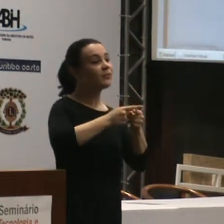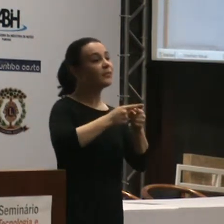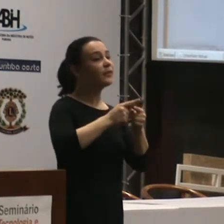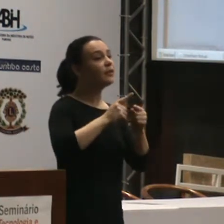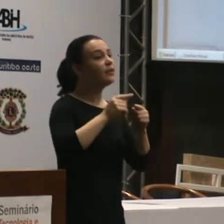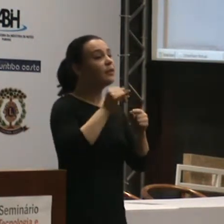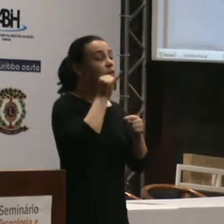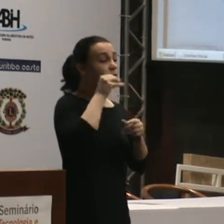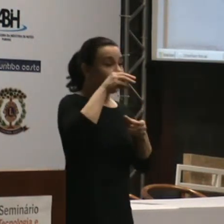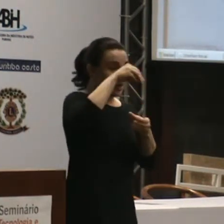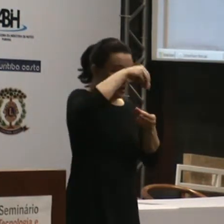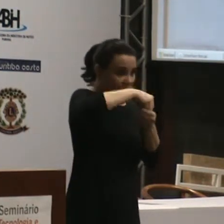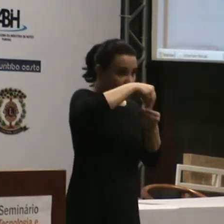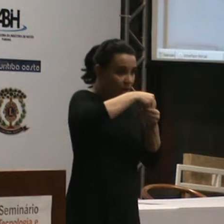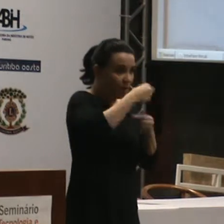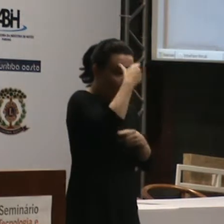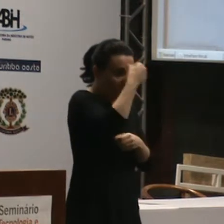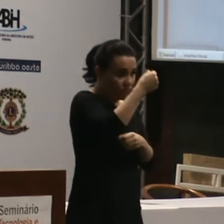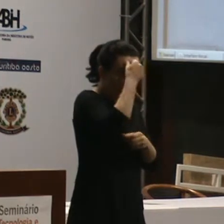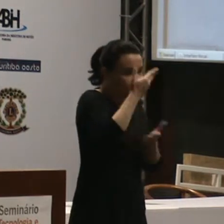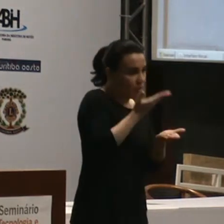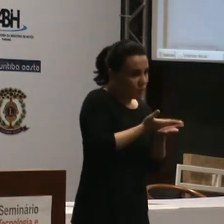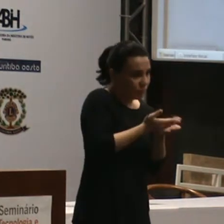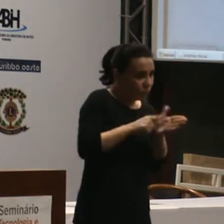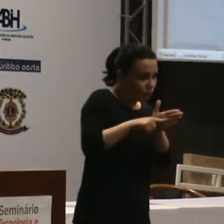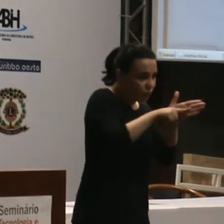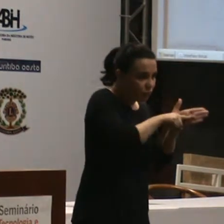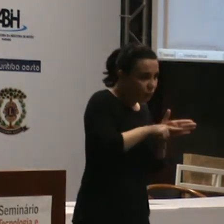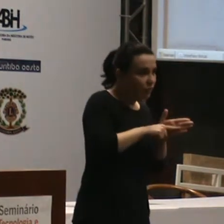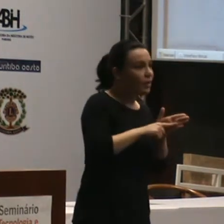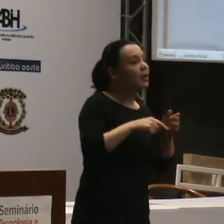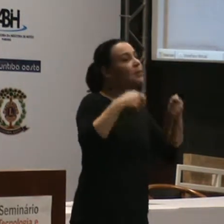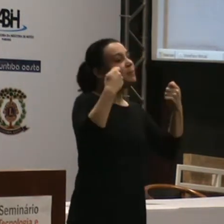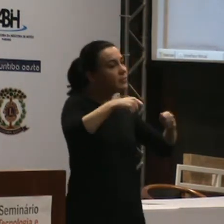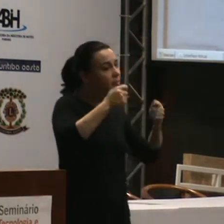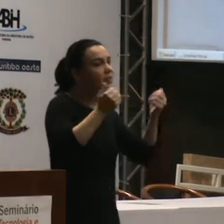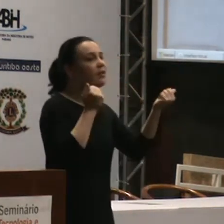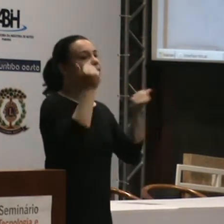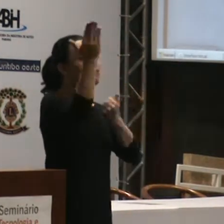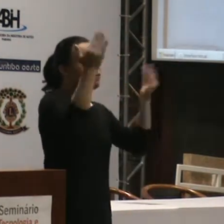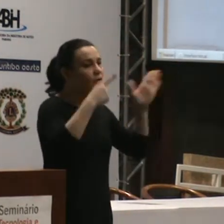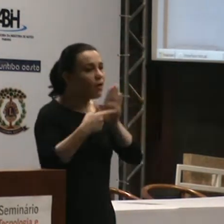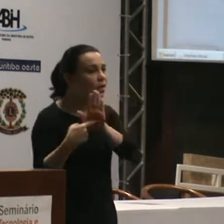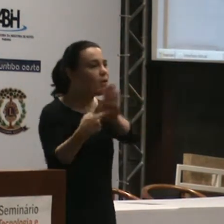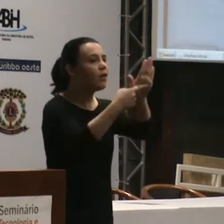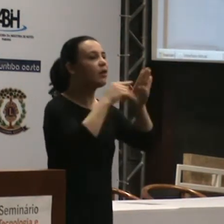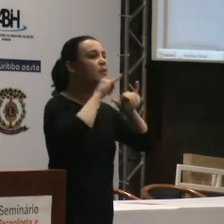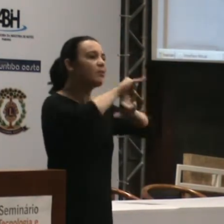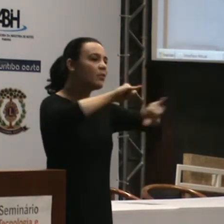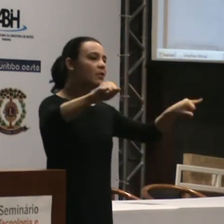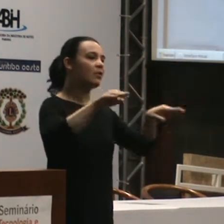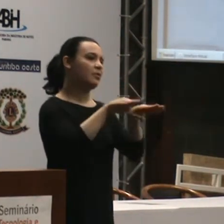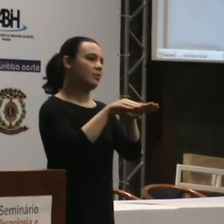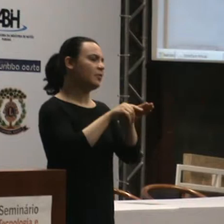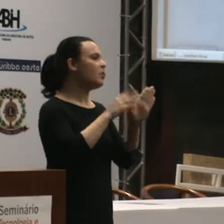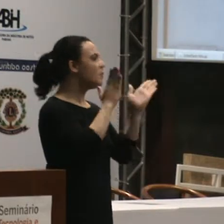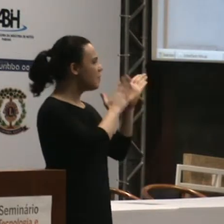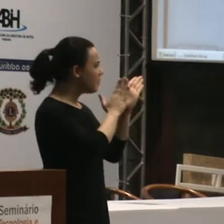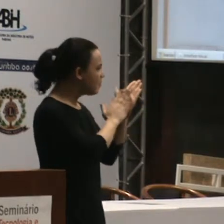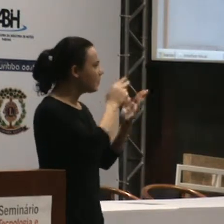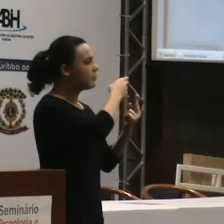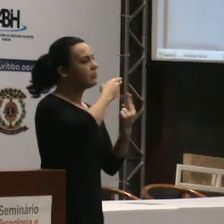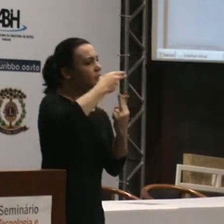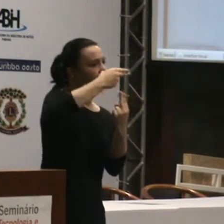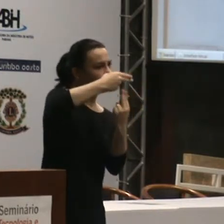Então, quero parabenizar a instituição, parabenizar o nosso ponto aqui,